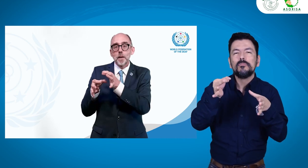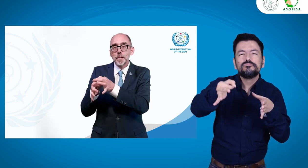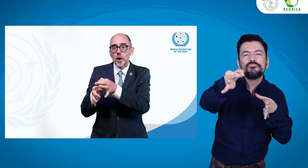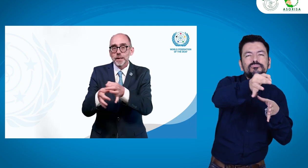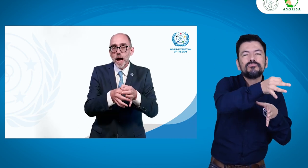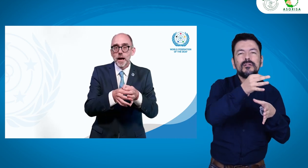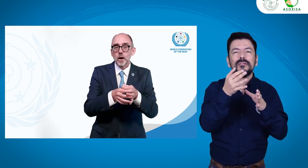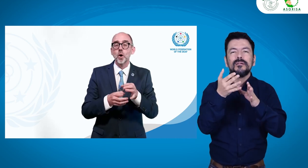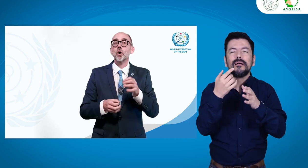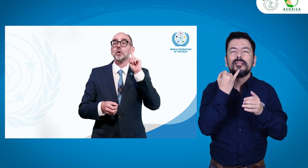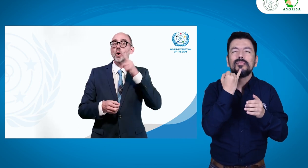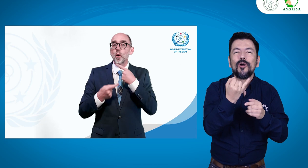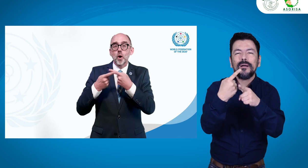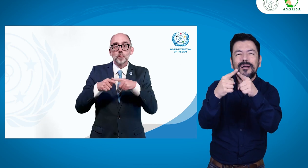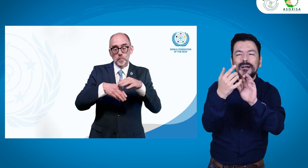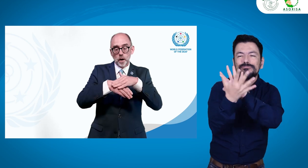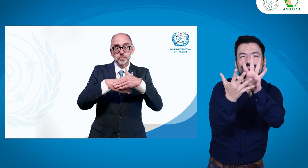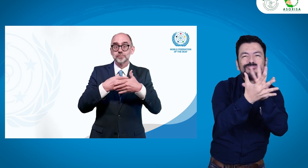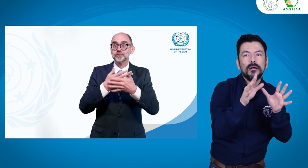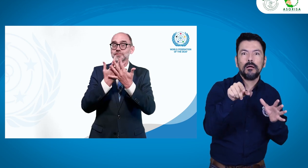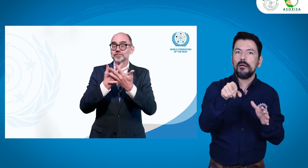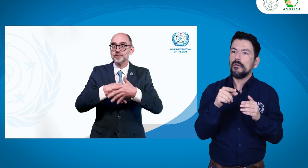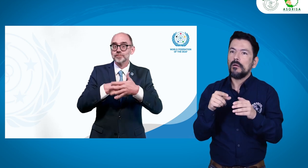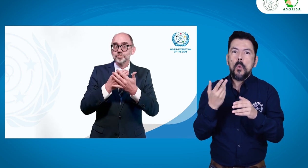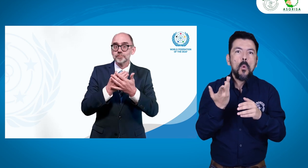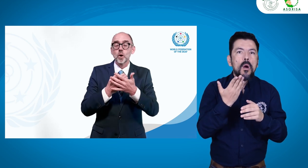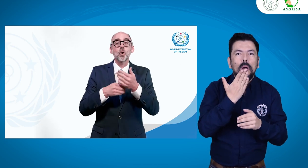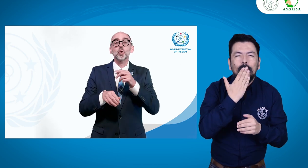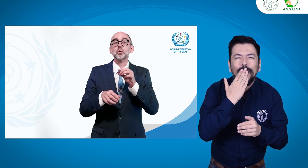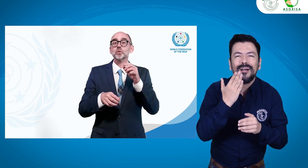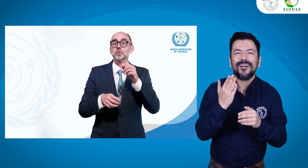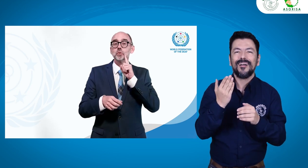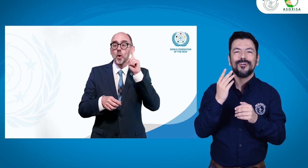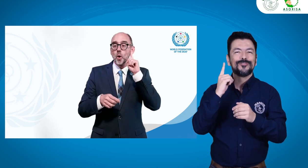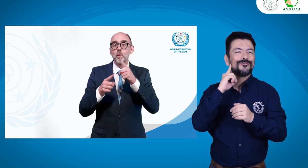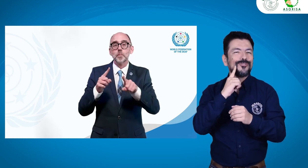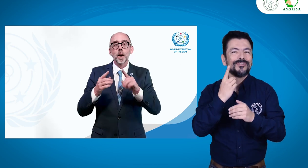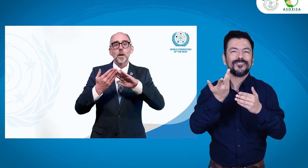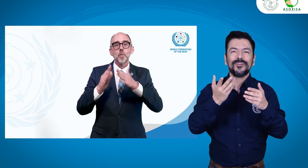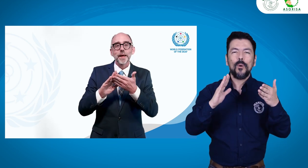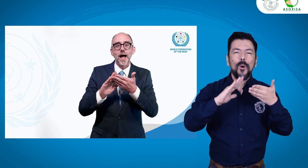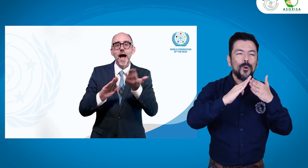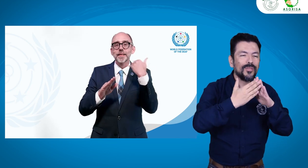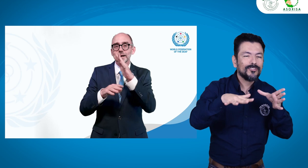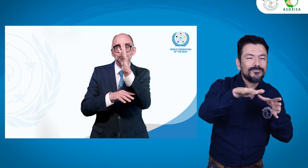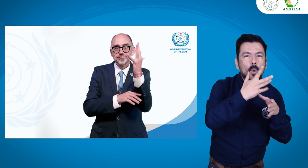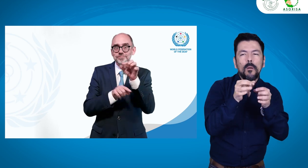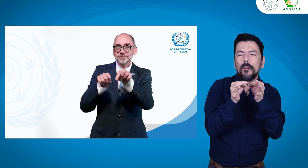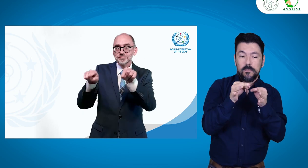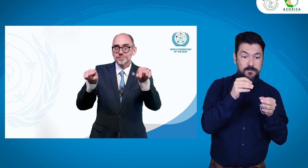múltiple, personas sordas de diferentes razas, personas sordas